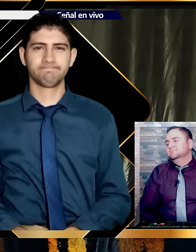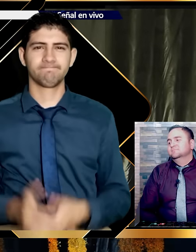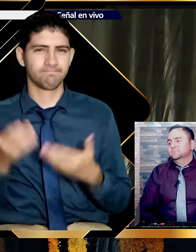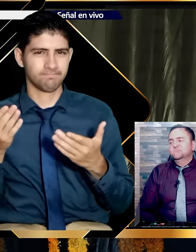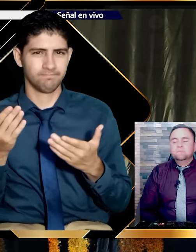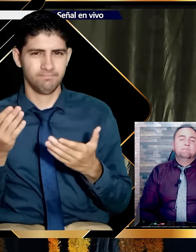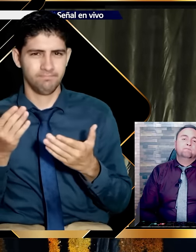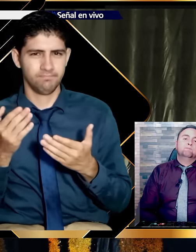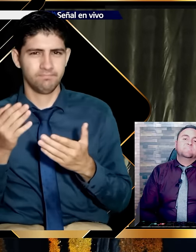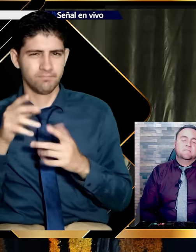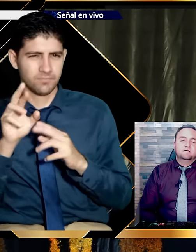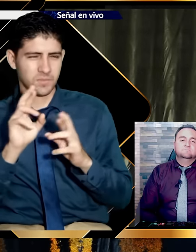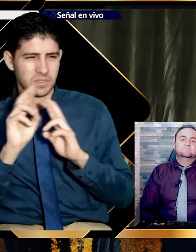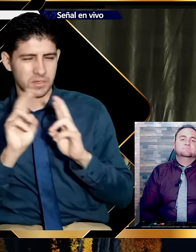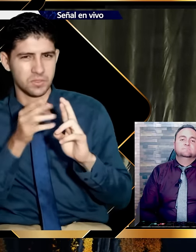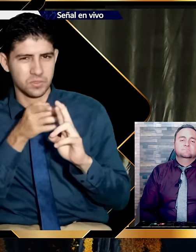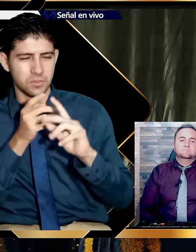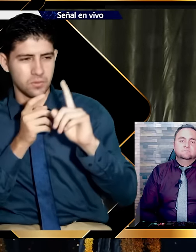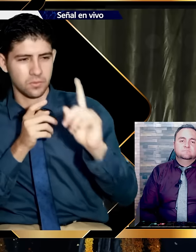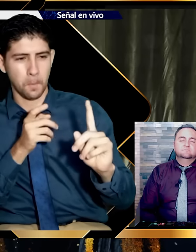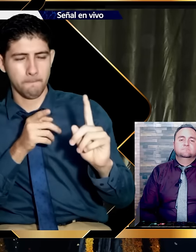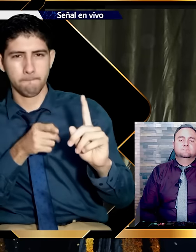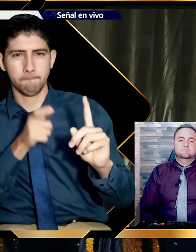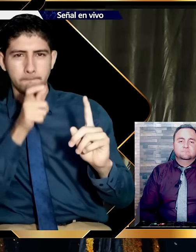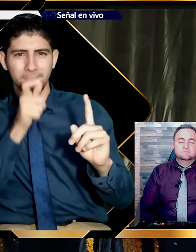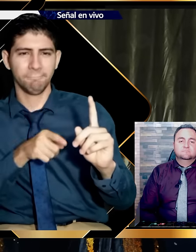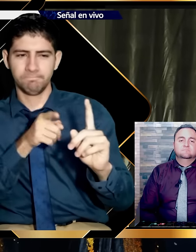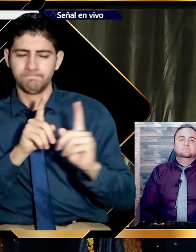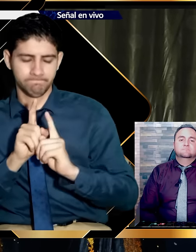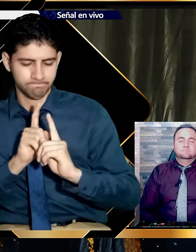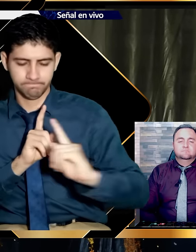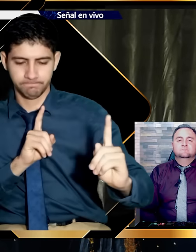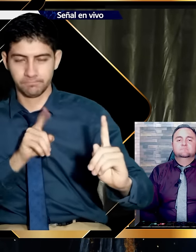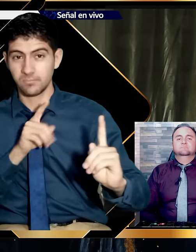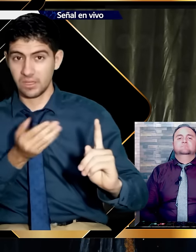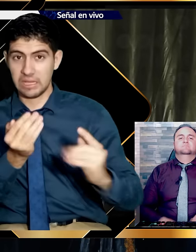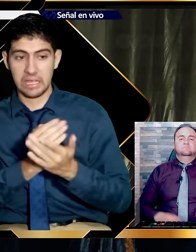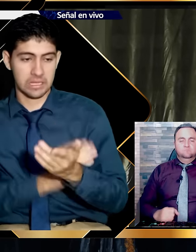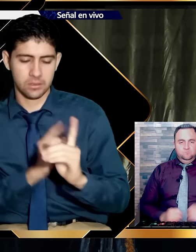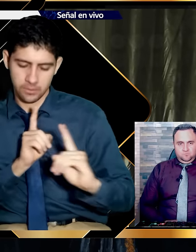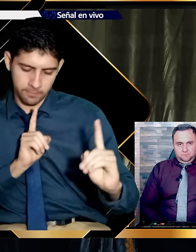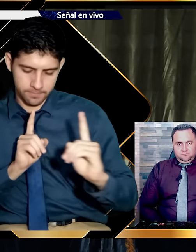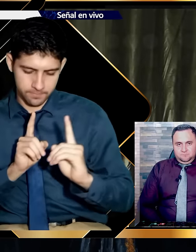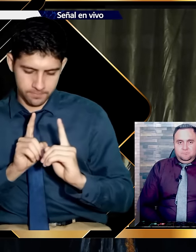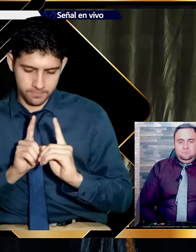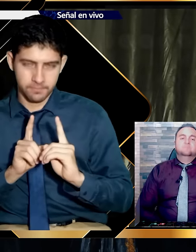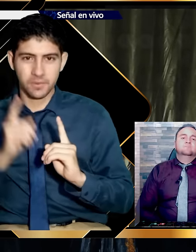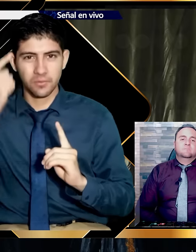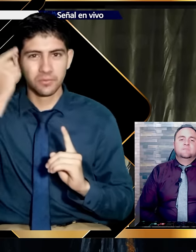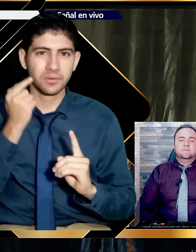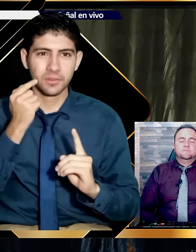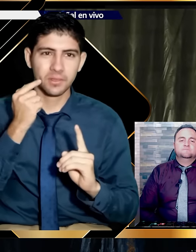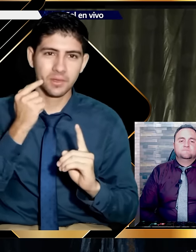Te suena algo parecido. Con alguien que de pronto no está a lado. Y que un día estuvo cerca. Pero un